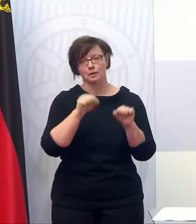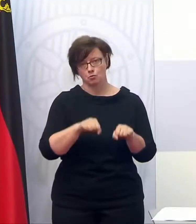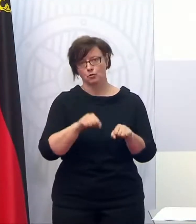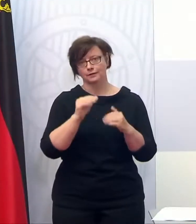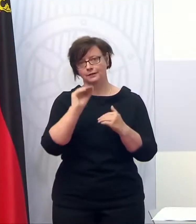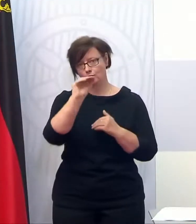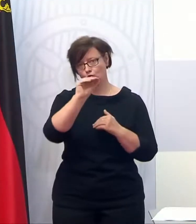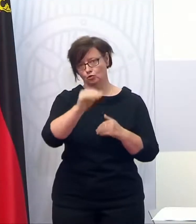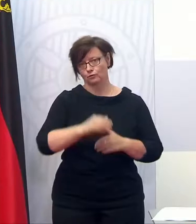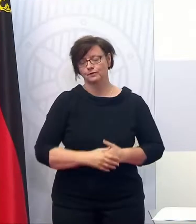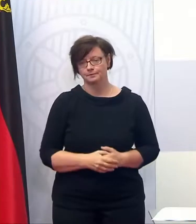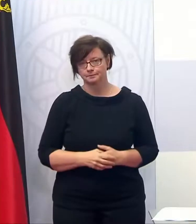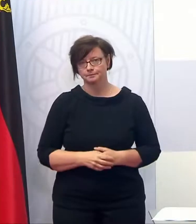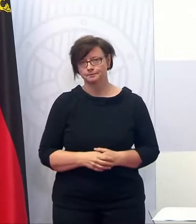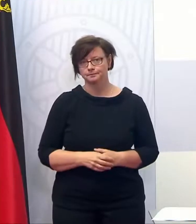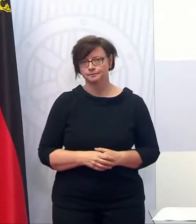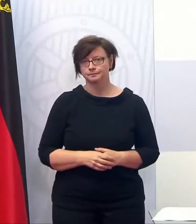werden.